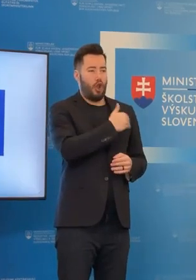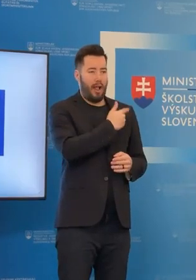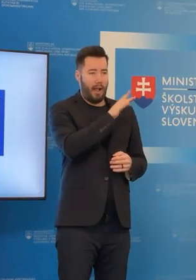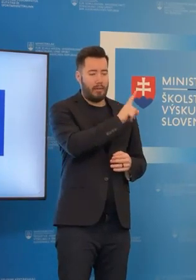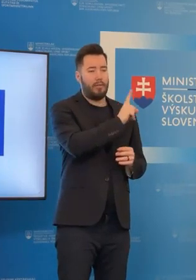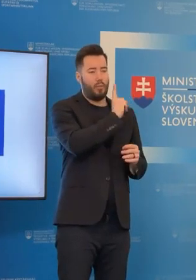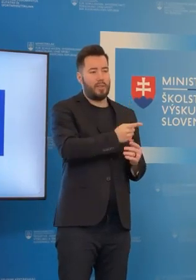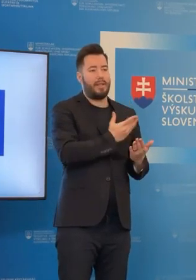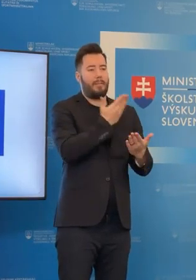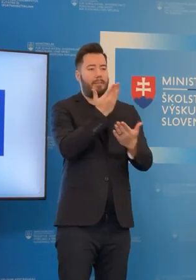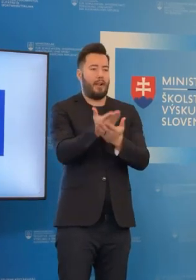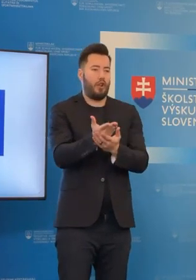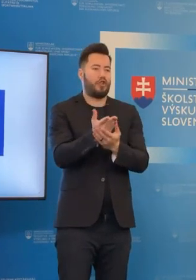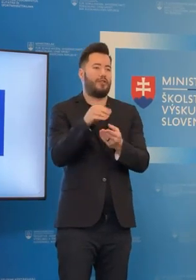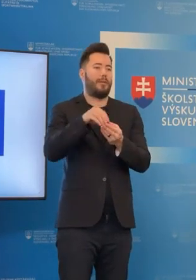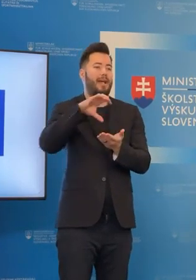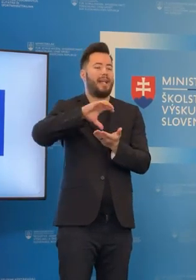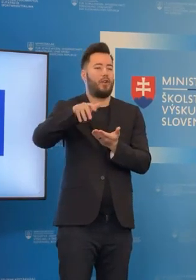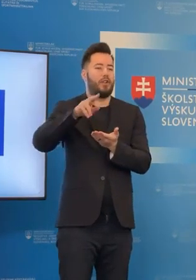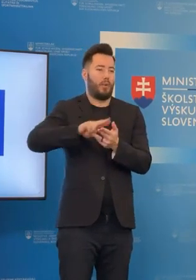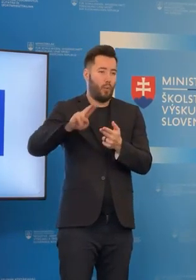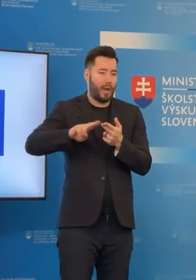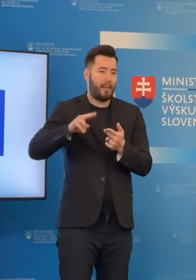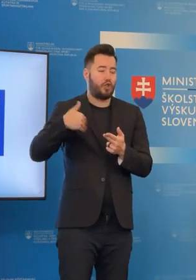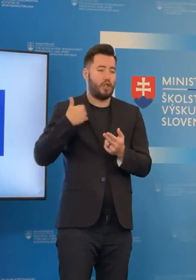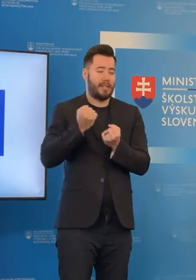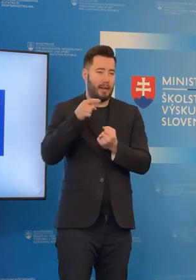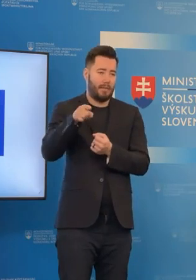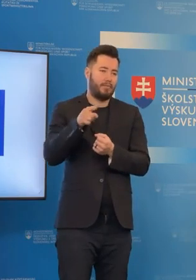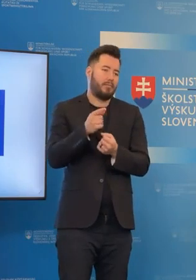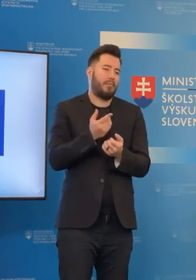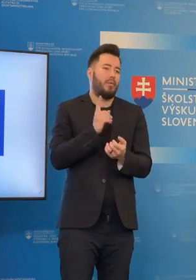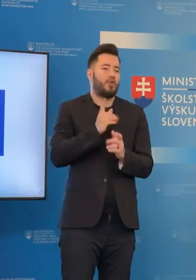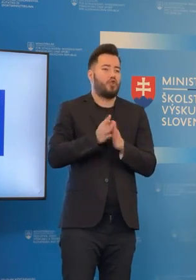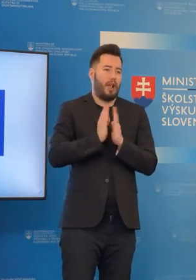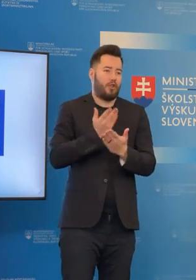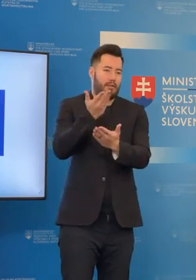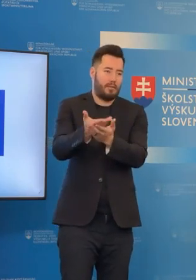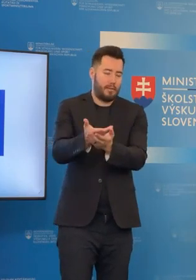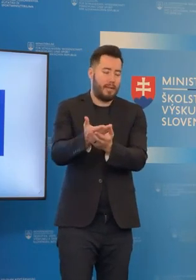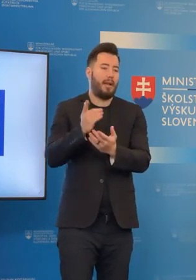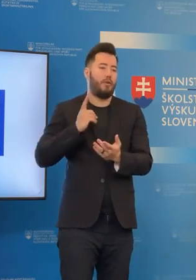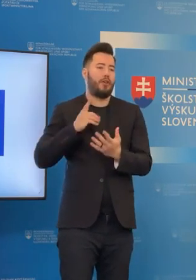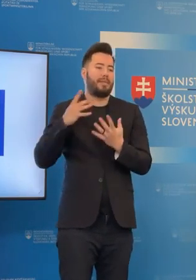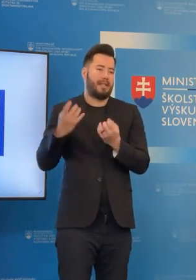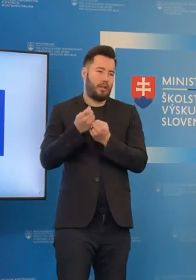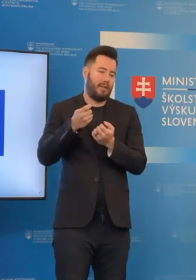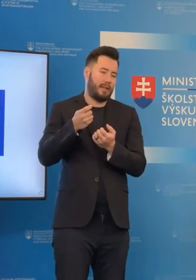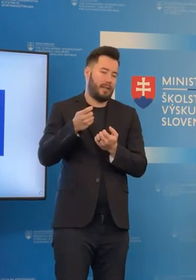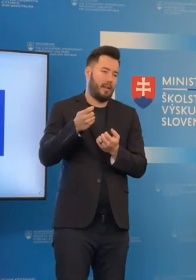tieto žiadosti o financie na jazykovej kurzy pre školy a zriadovateľ potom vo svojej pôsobnosti.